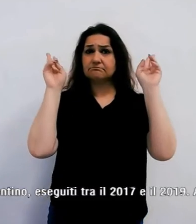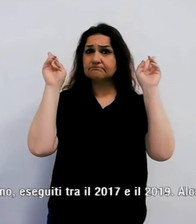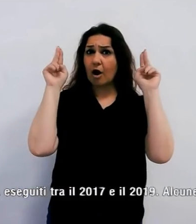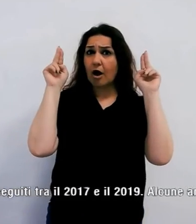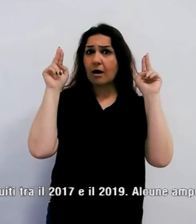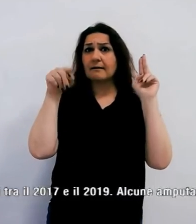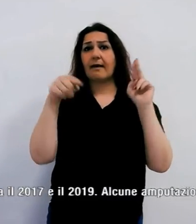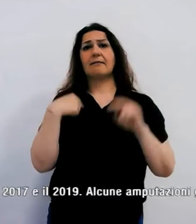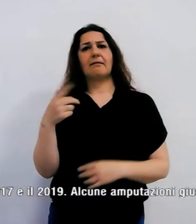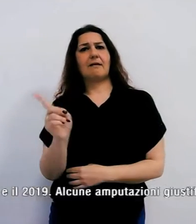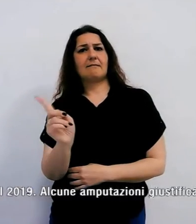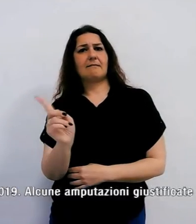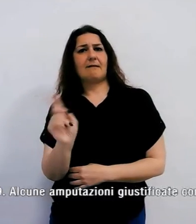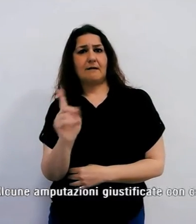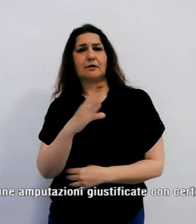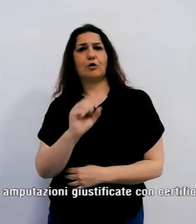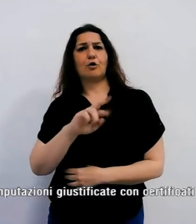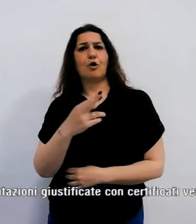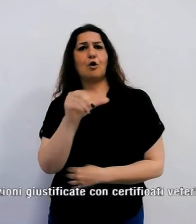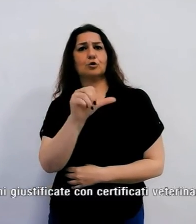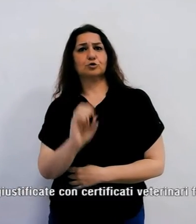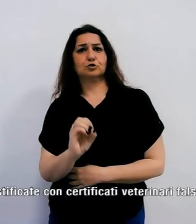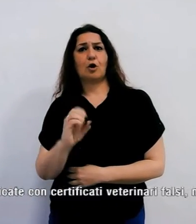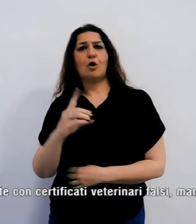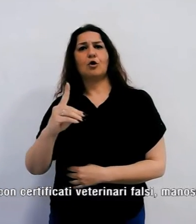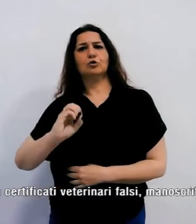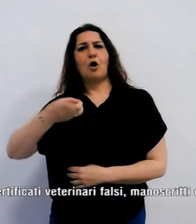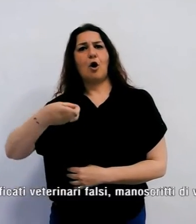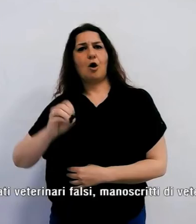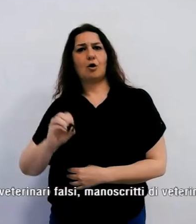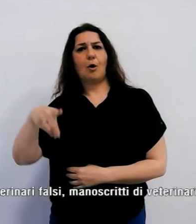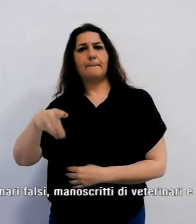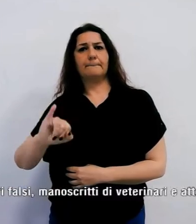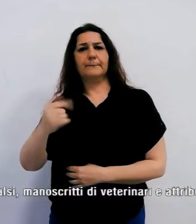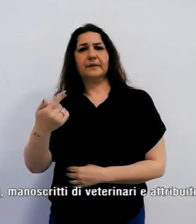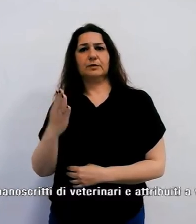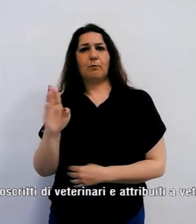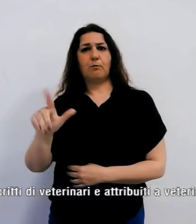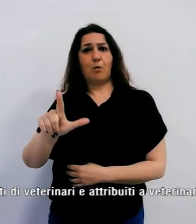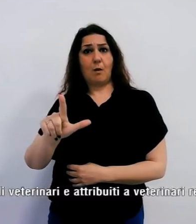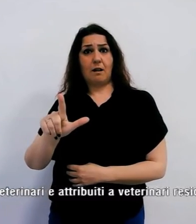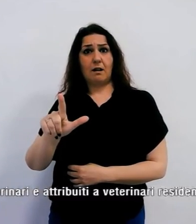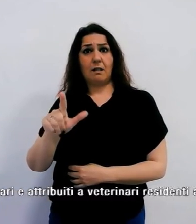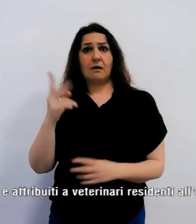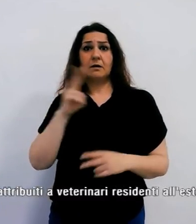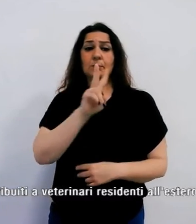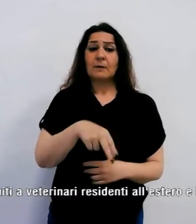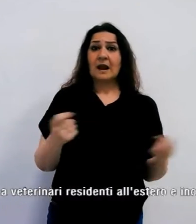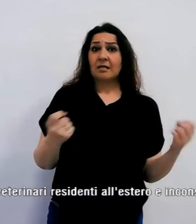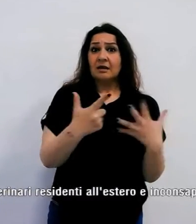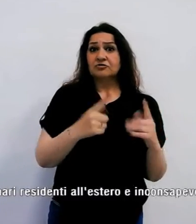Pitbull e Dogo Argentino, eseguiti tra il 2017 e il 2019.